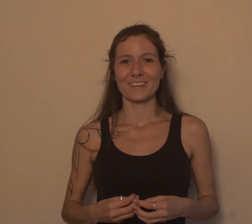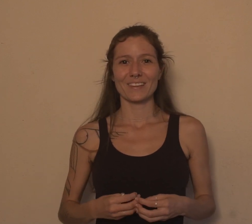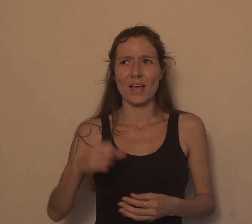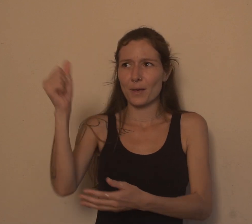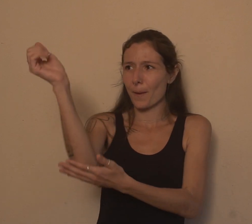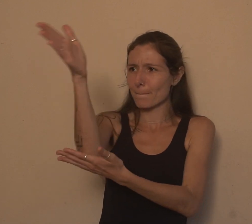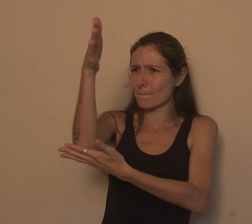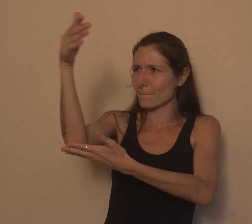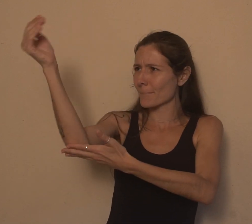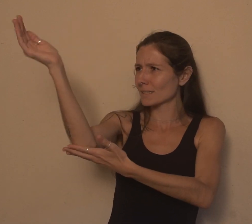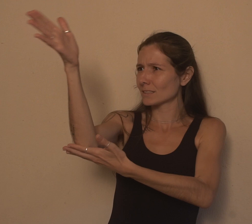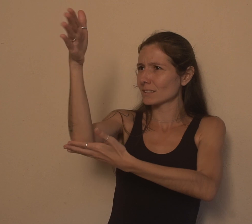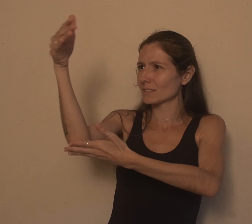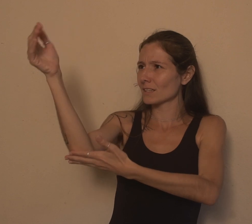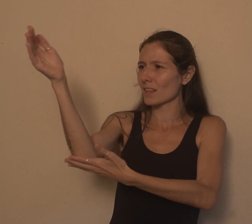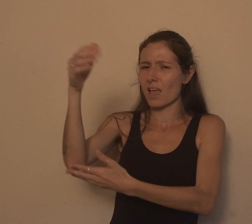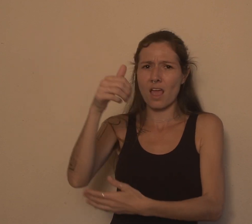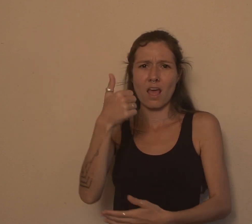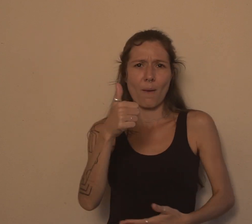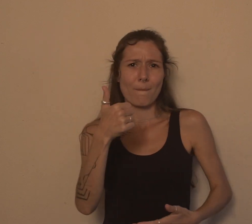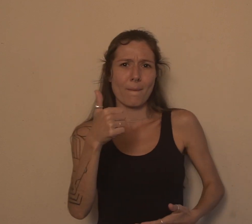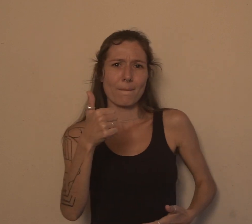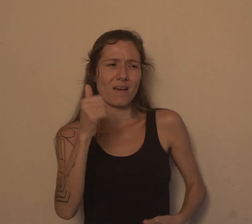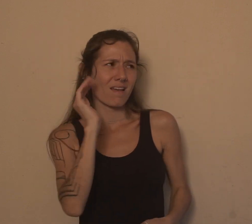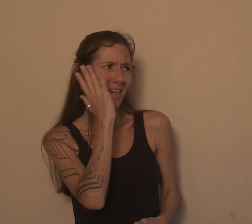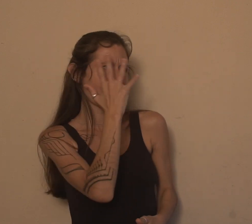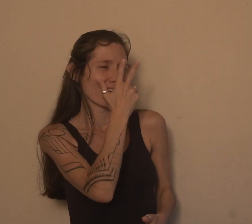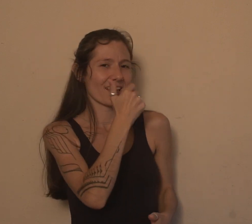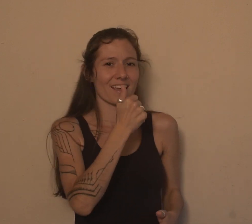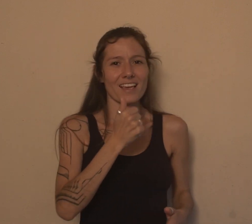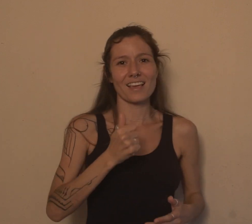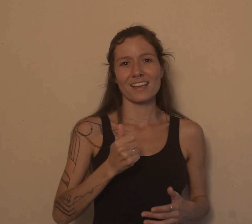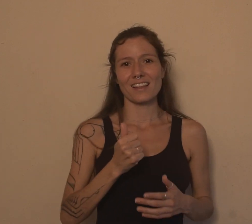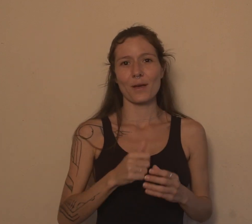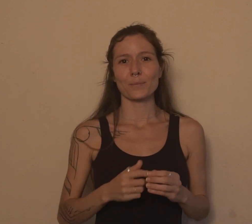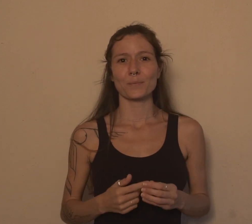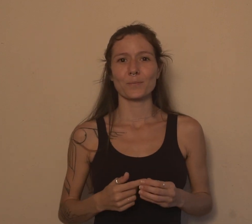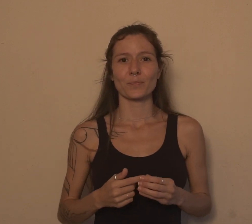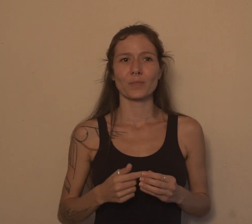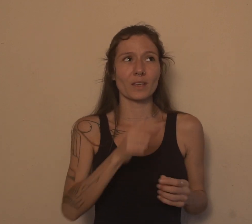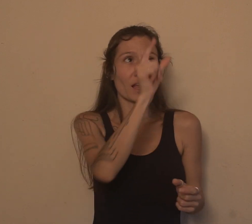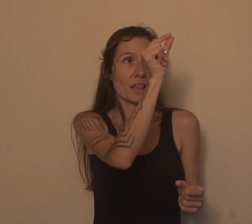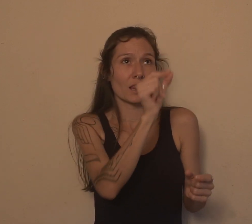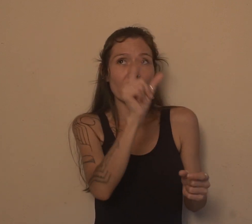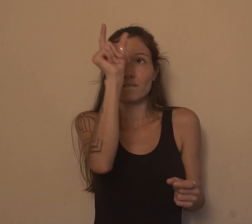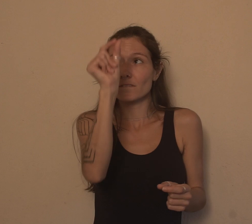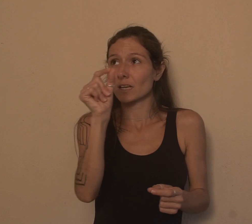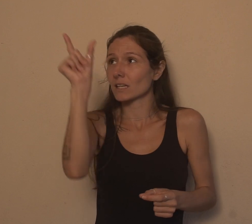maior da frente, a bandeira vermelha, que não tem jeito. A bandeira da fita vermelha, ela é mais utilizada nas